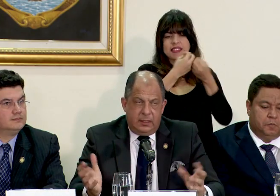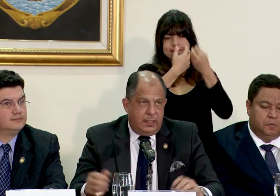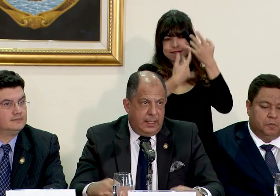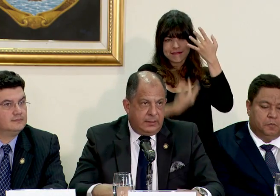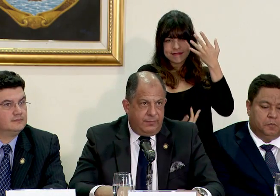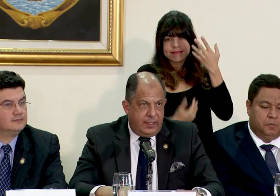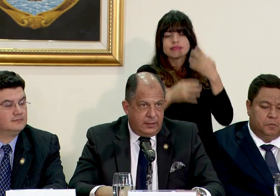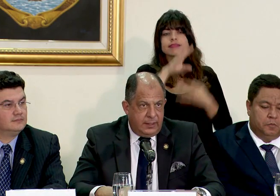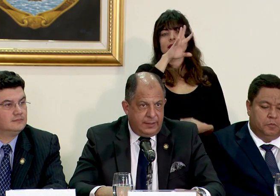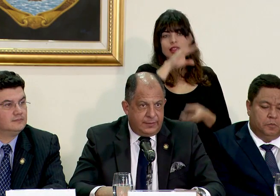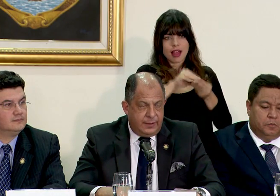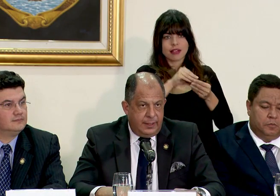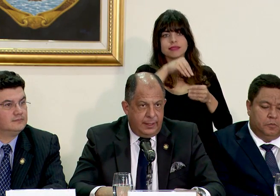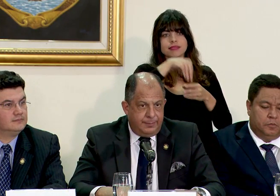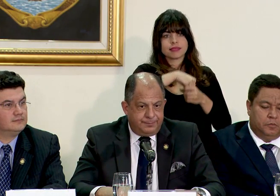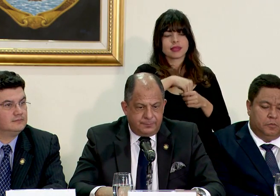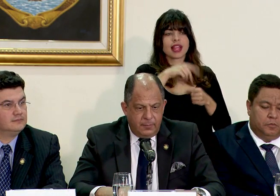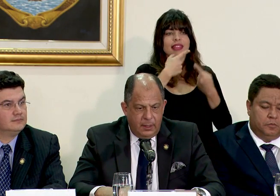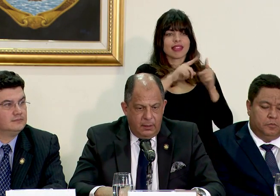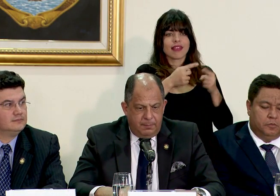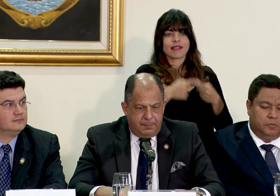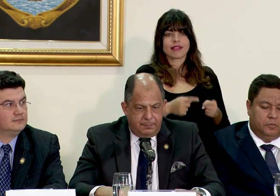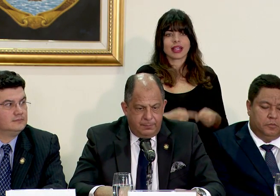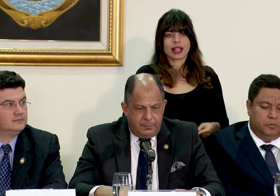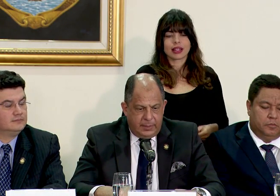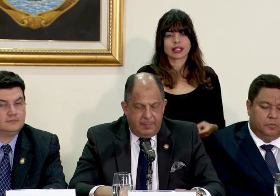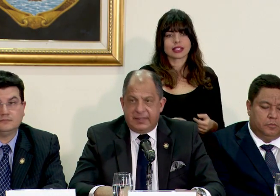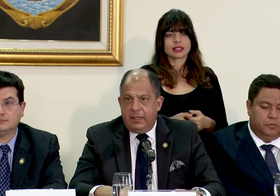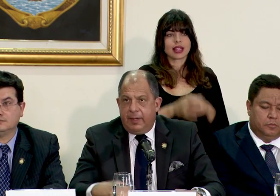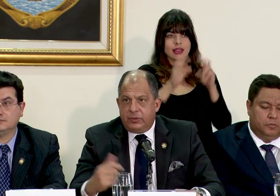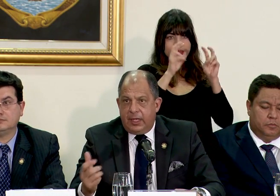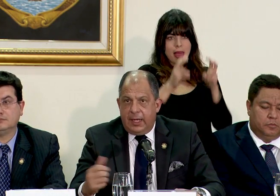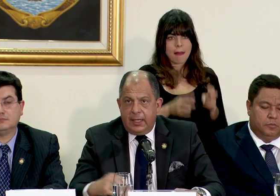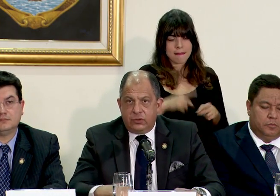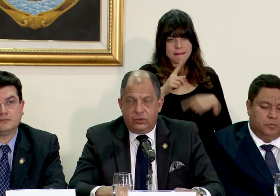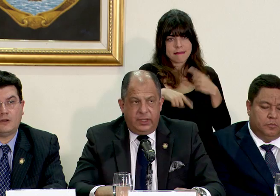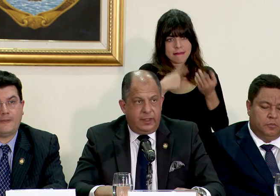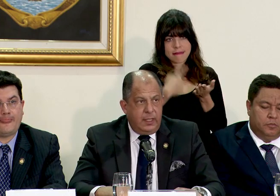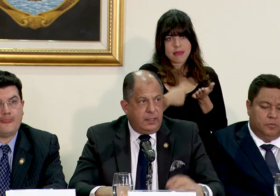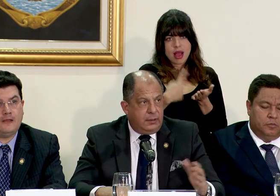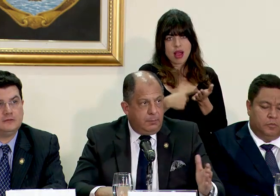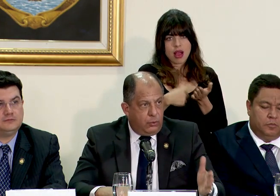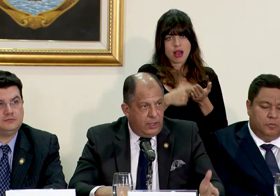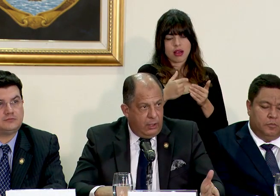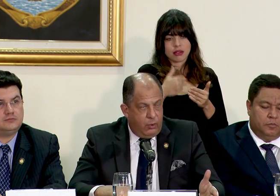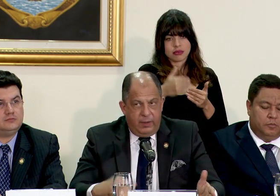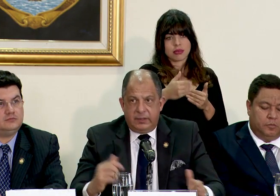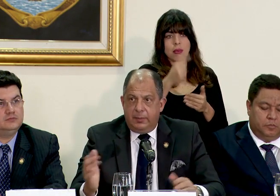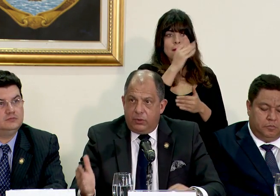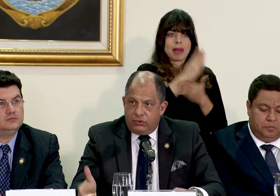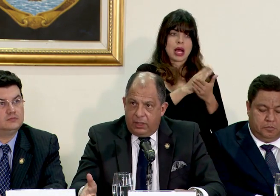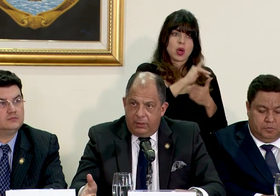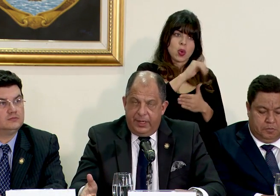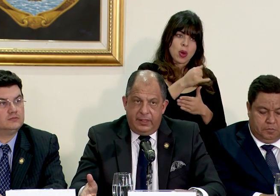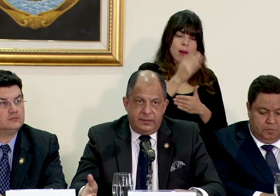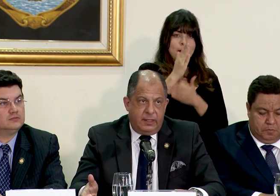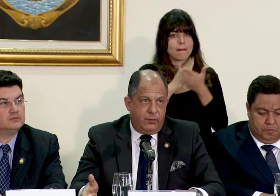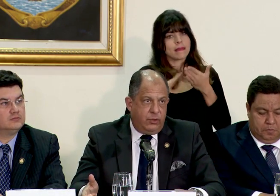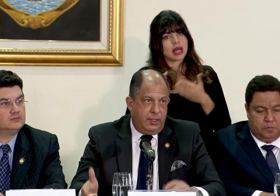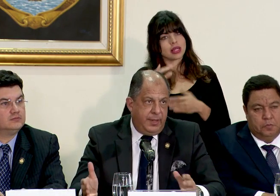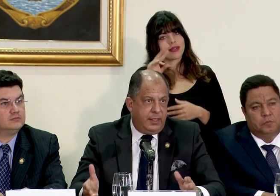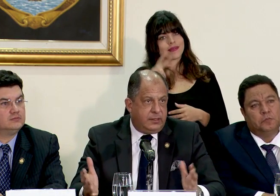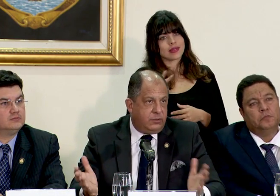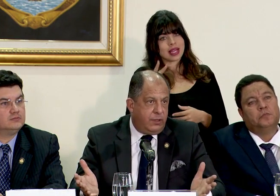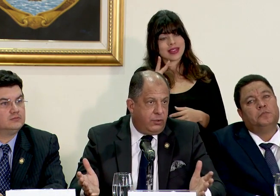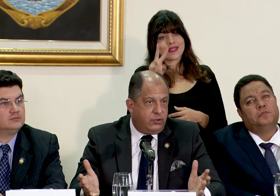forma parte de los diferentes temas que vamos a discutir por un lado el jueves y por otro lado el viernes.